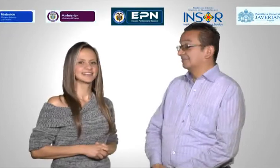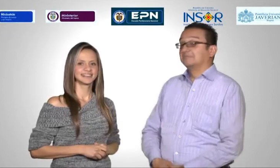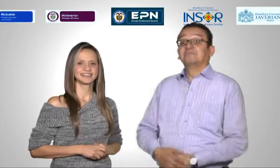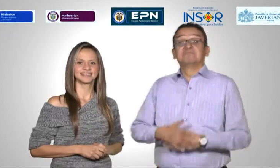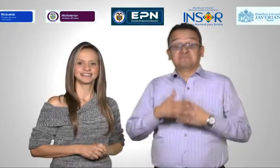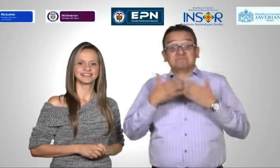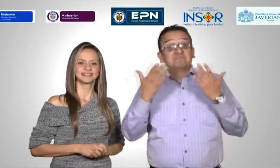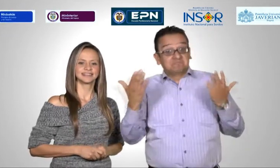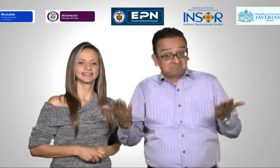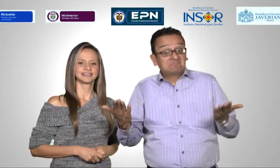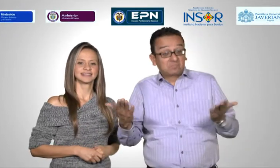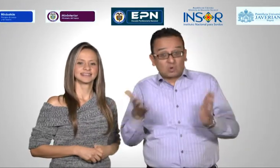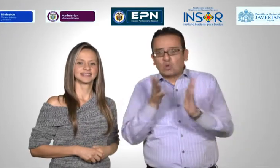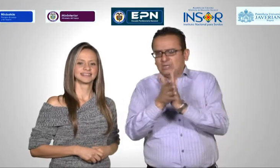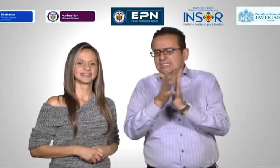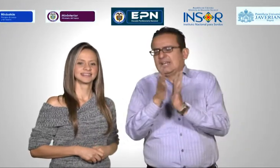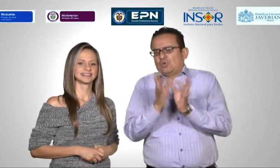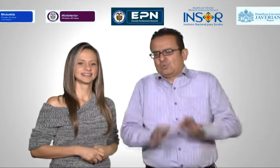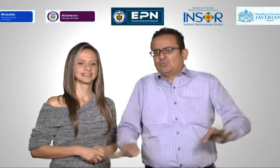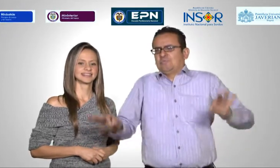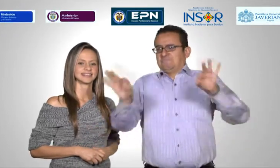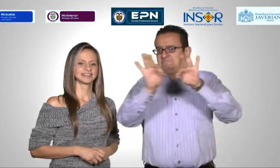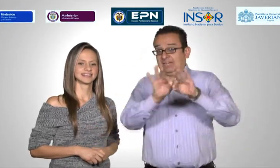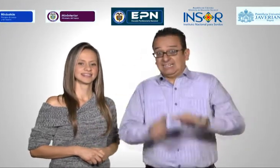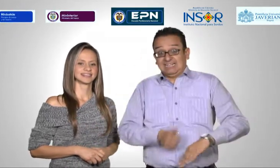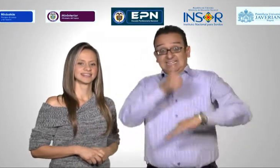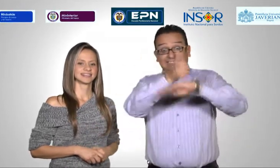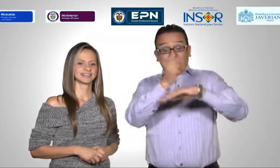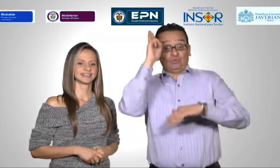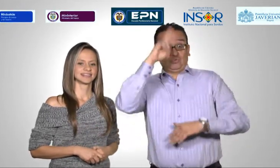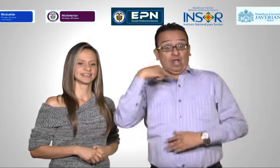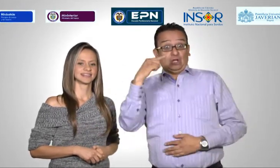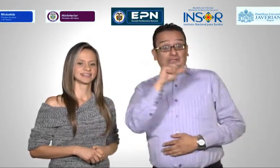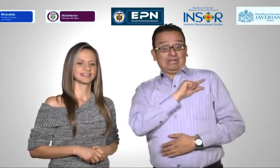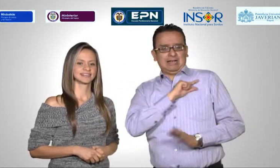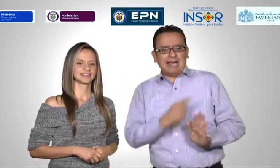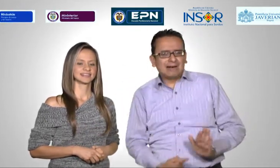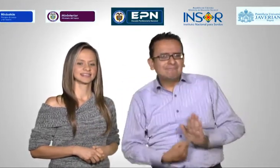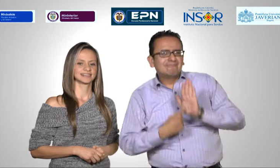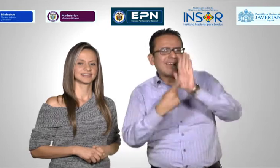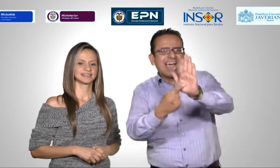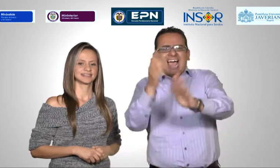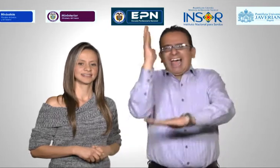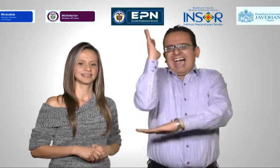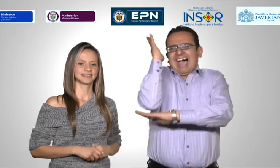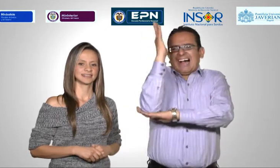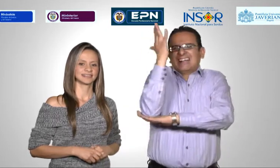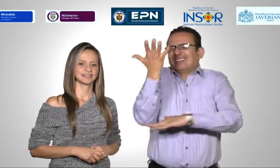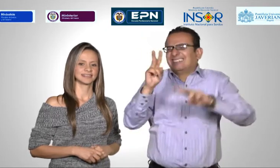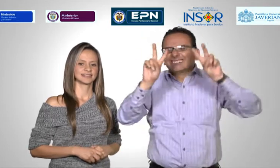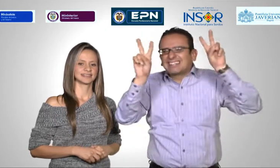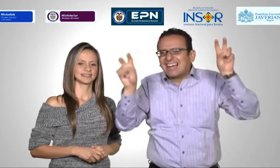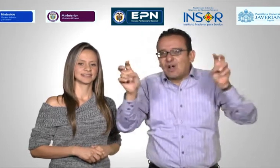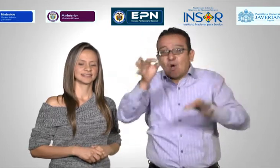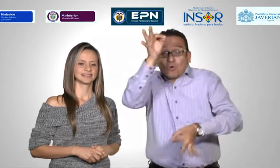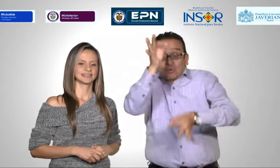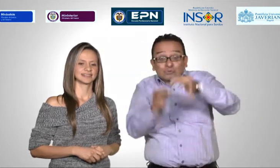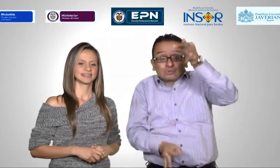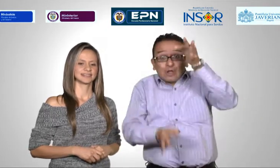Música Coloquios de la Dirección General presenta Justicia, Discapacidad y